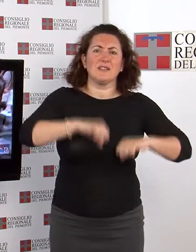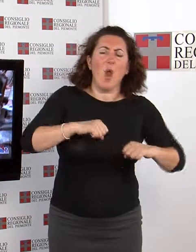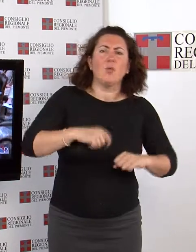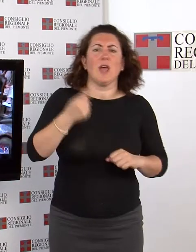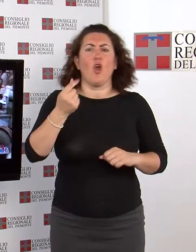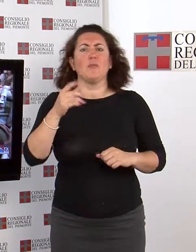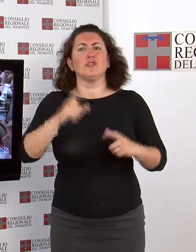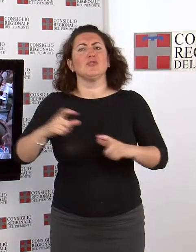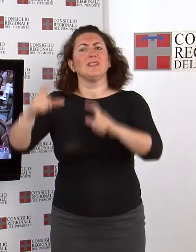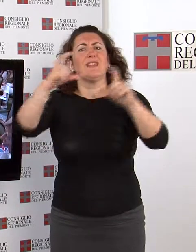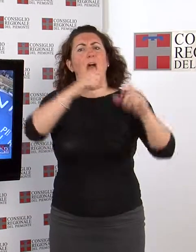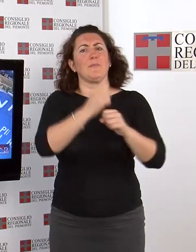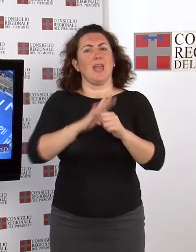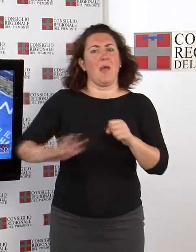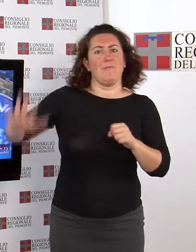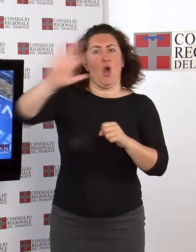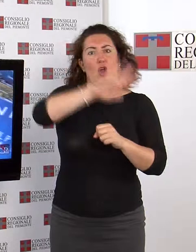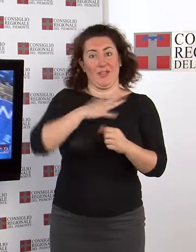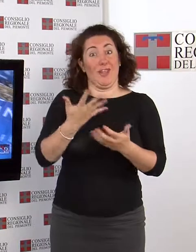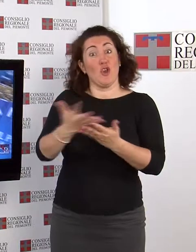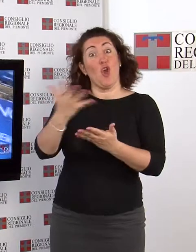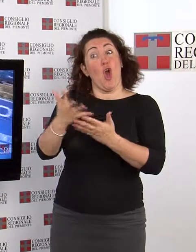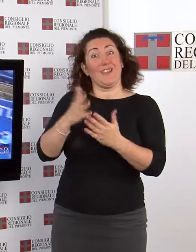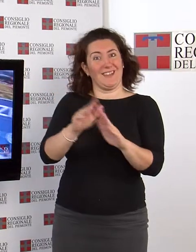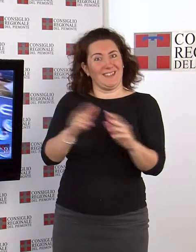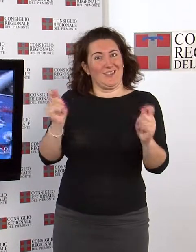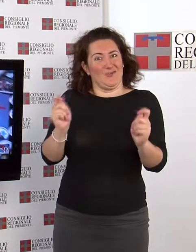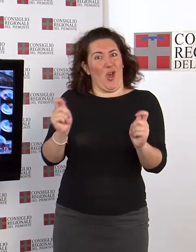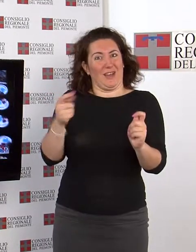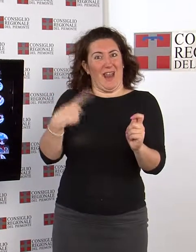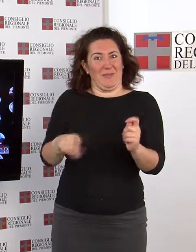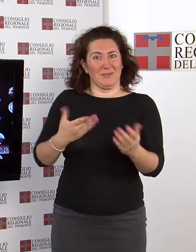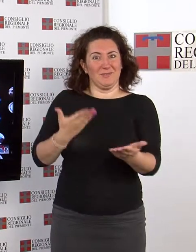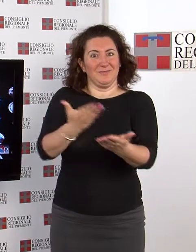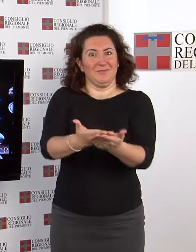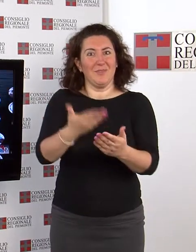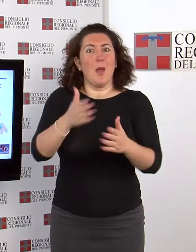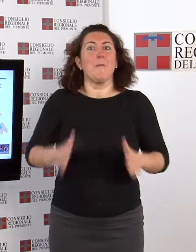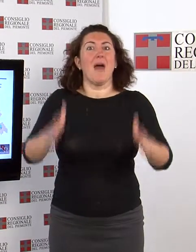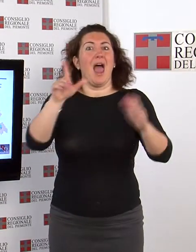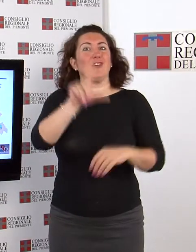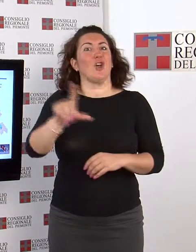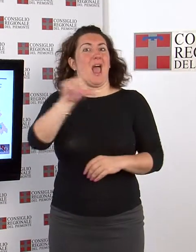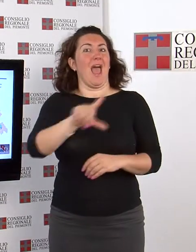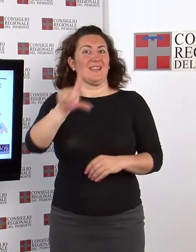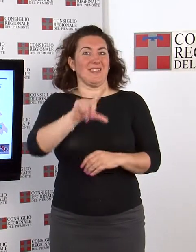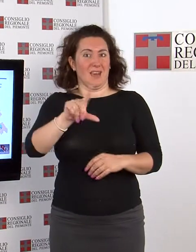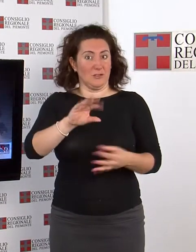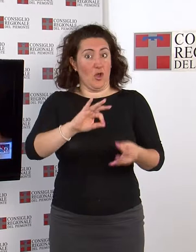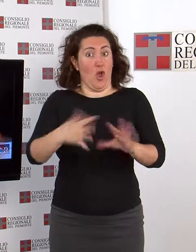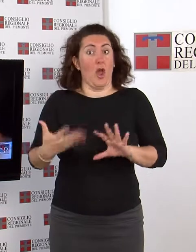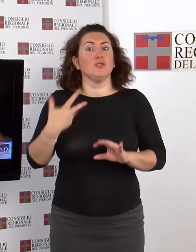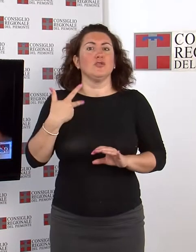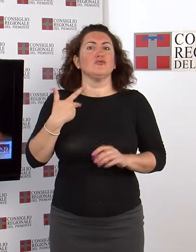del secondo numero di notizie, il magazine della regione Piemonte, presentato a Palazzo Lascaris. Nell'occasione è stato ospitato un